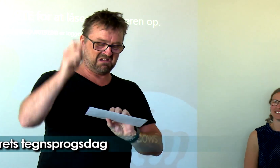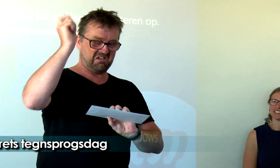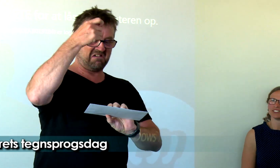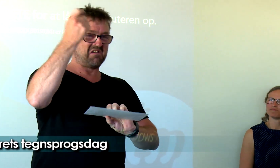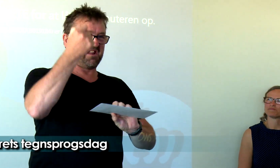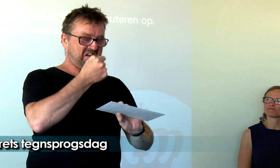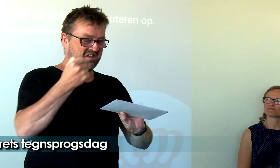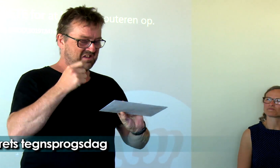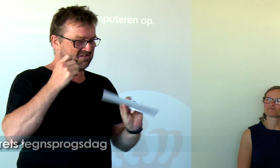Og vinderen er...